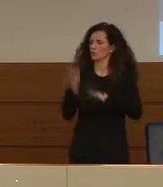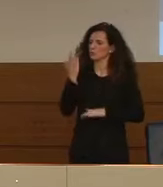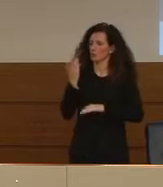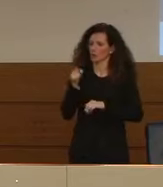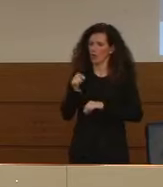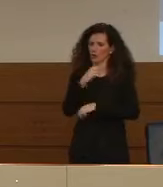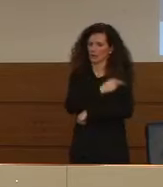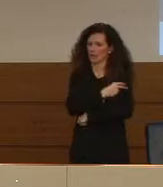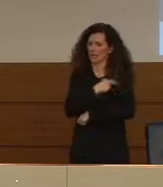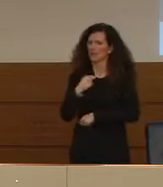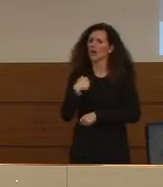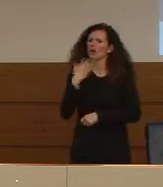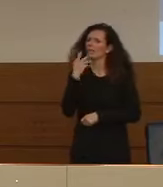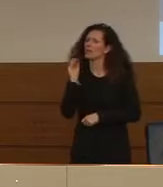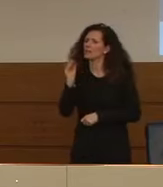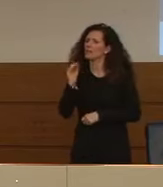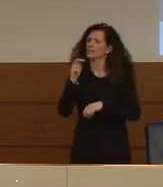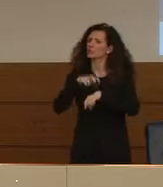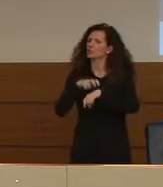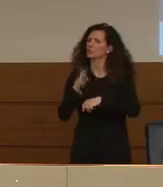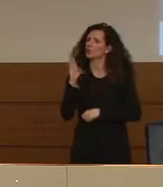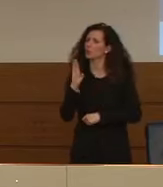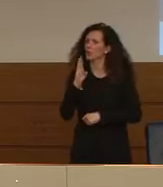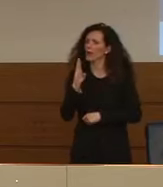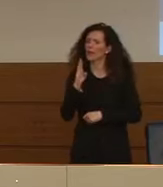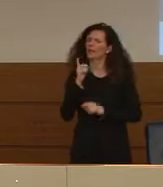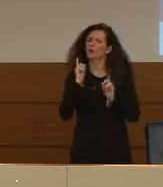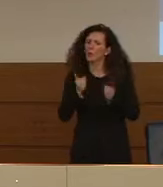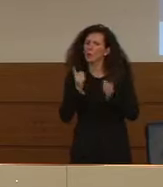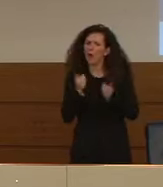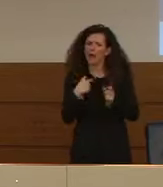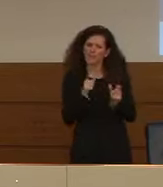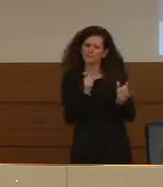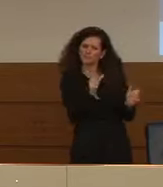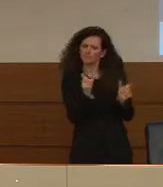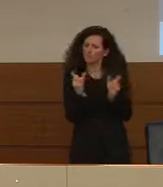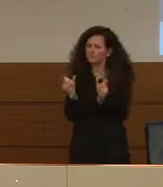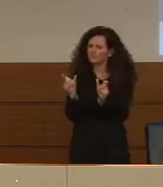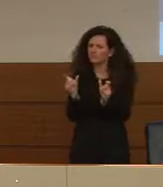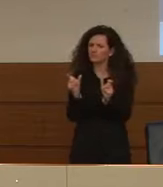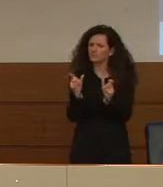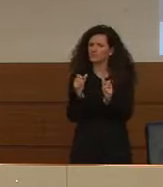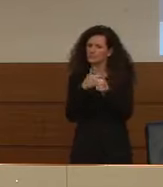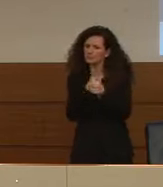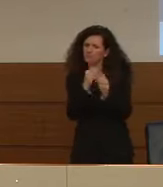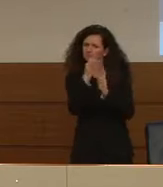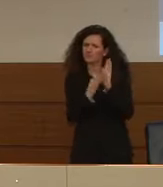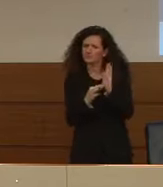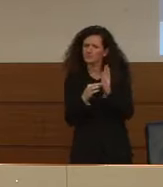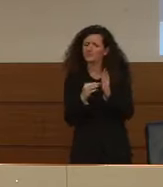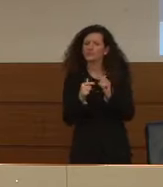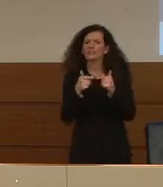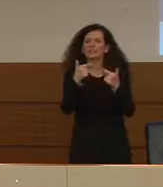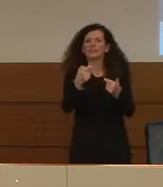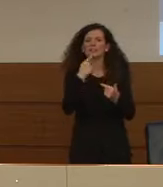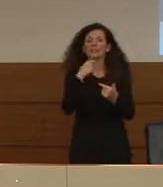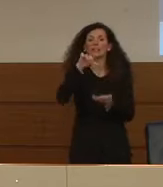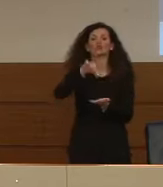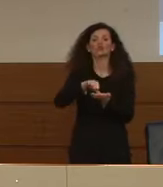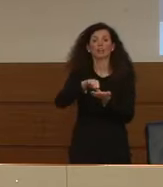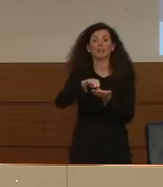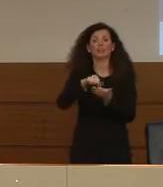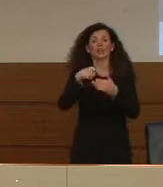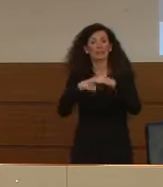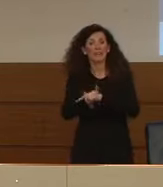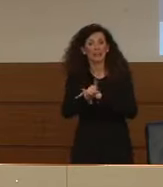quali misure per la sicurezza sanitaria si stanno prendendo all'interno dei centri che ospitano i migranti, sia per i migranti che